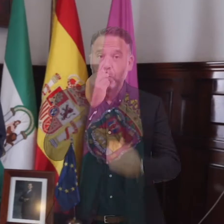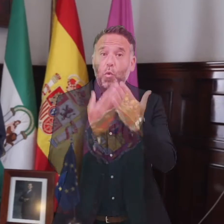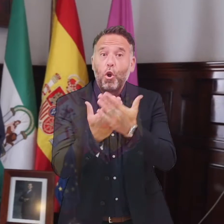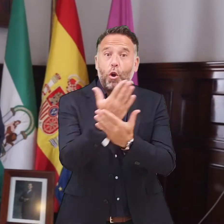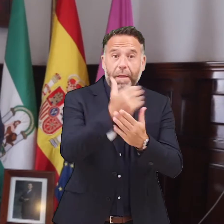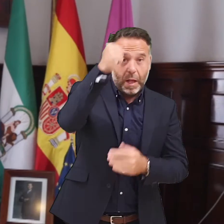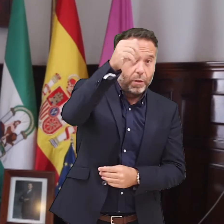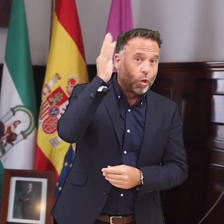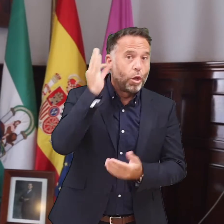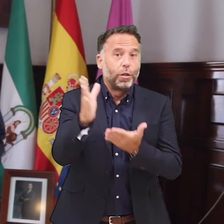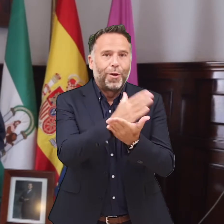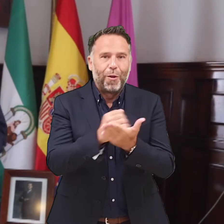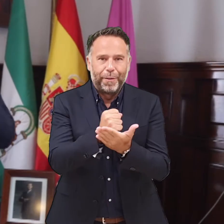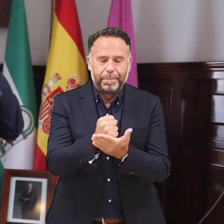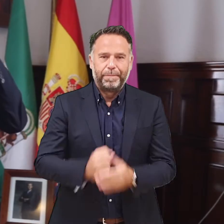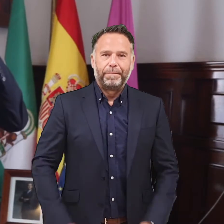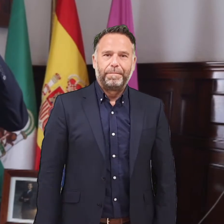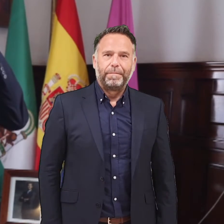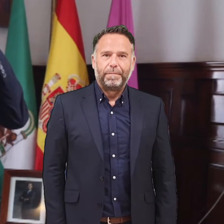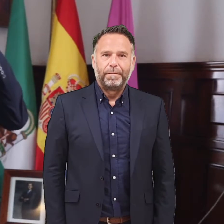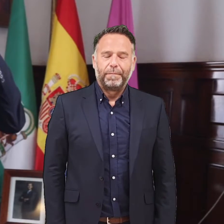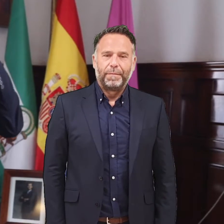Buenos días a todos y a todas.